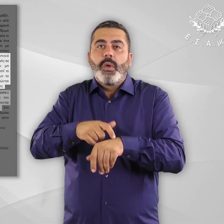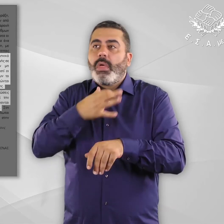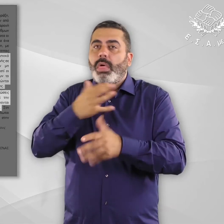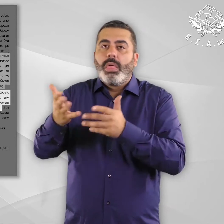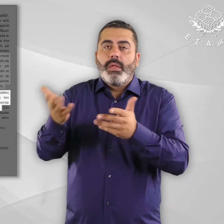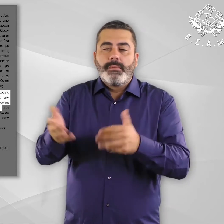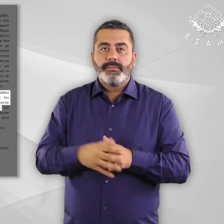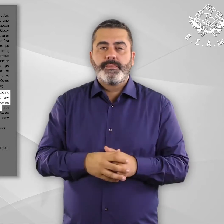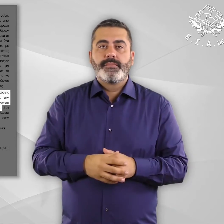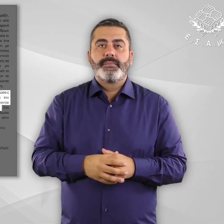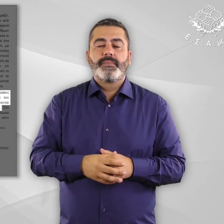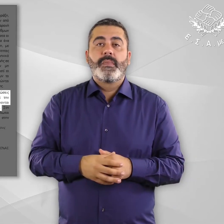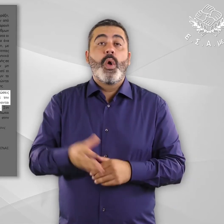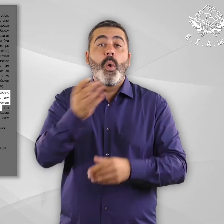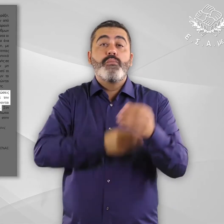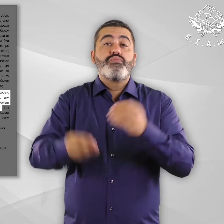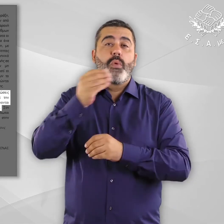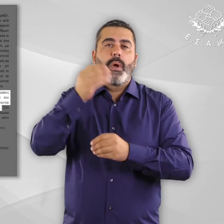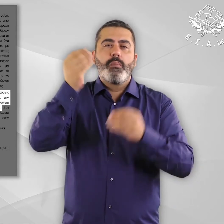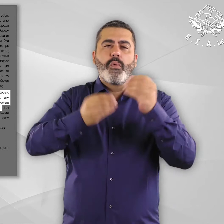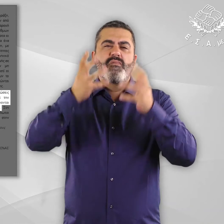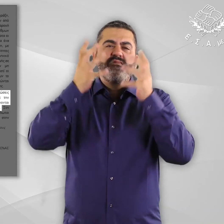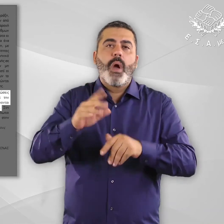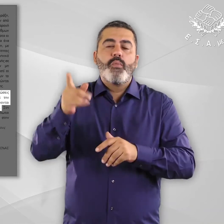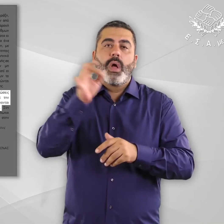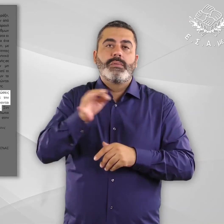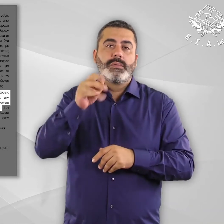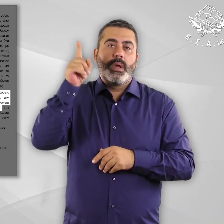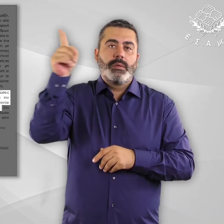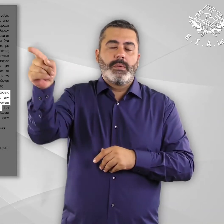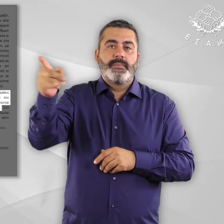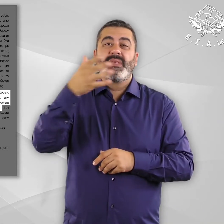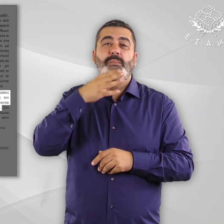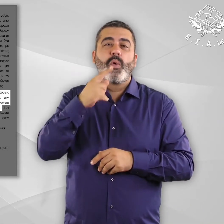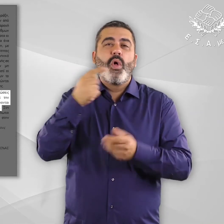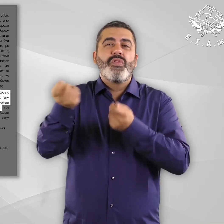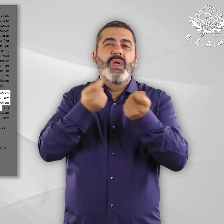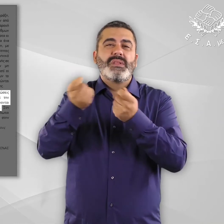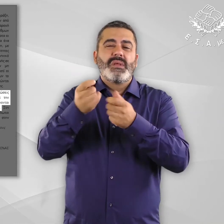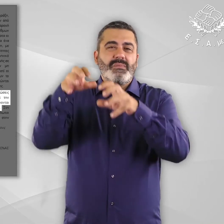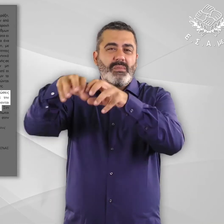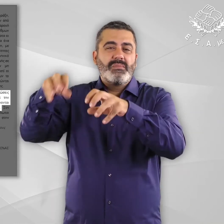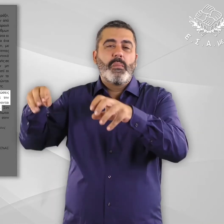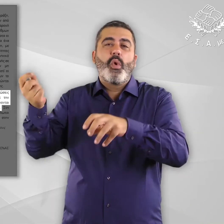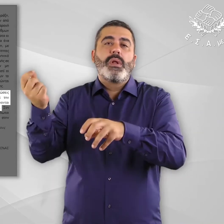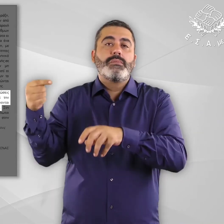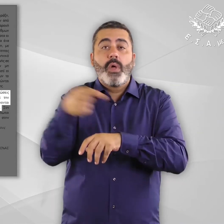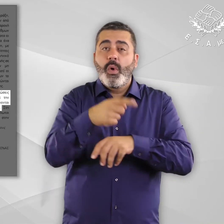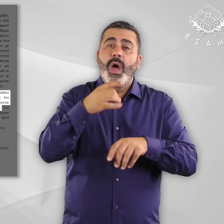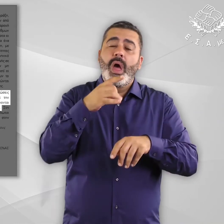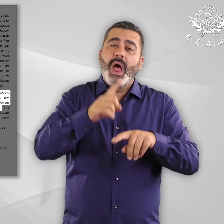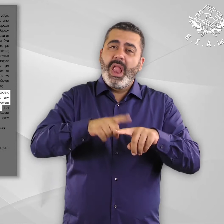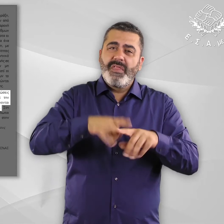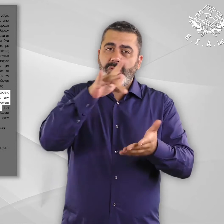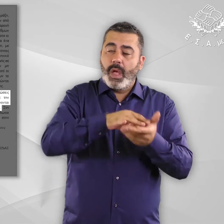Μεγαλύτερο είναι το πρόβλημα στα νησιά, όπου οι οργανώσεις που δραστηριοποιούνται είναι λιγότερες συγκριτικά με την υπηρετική